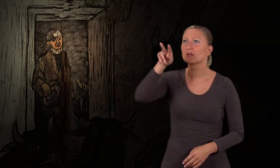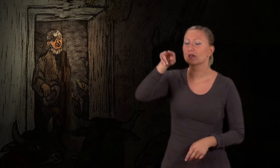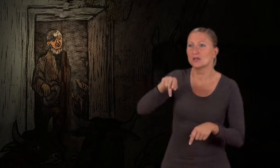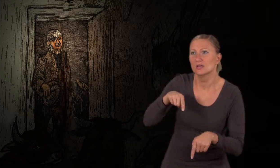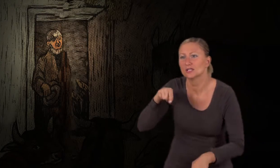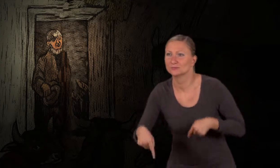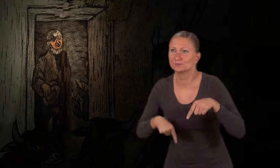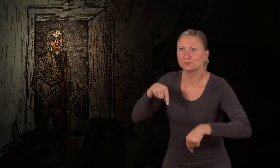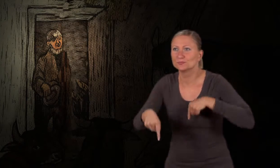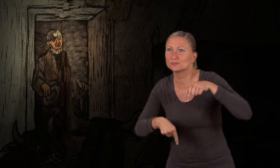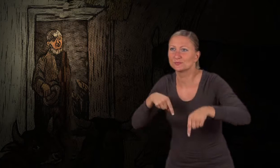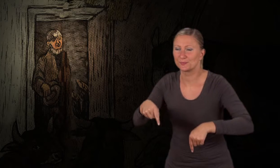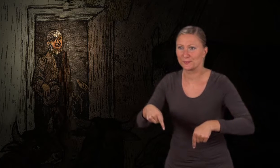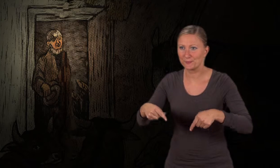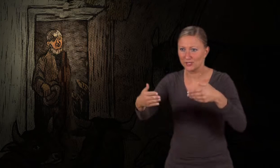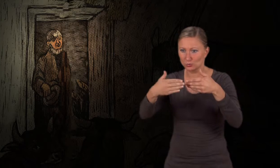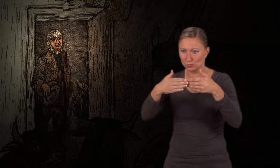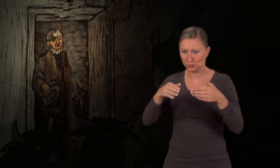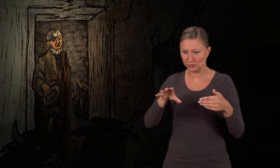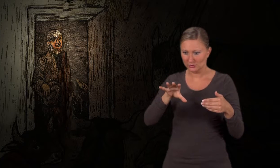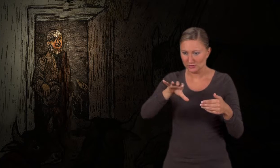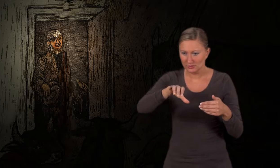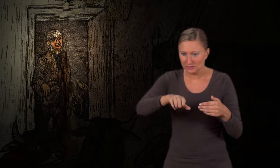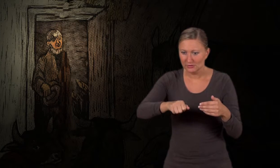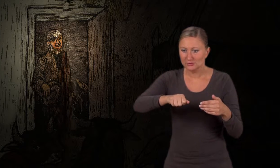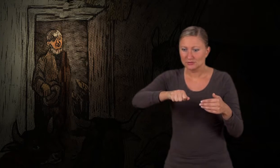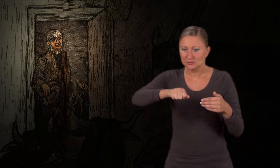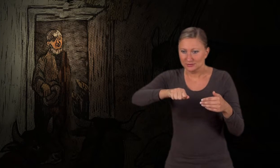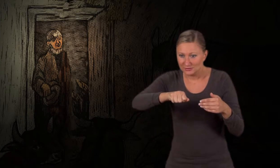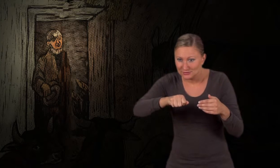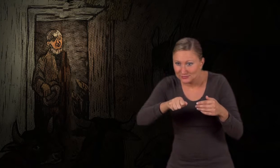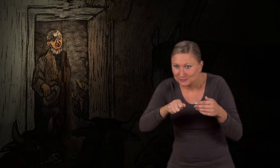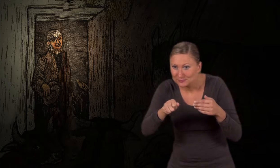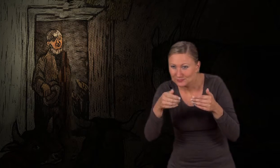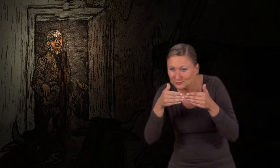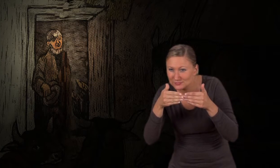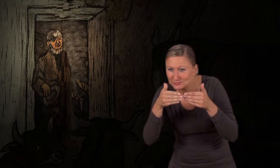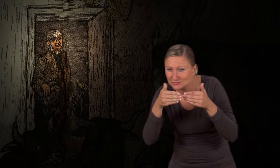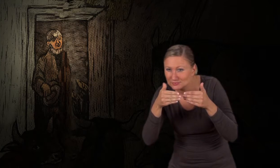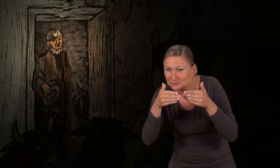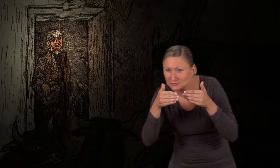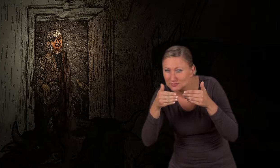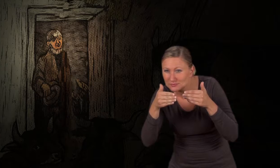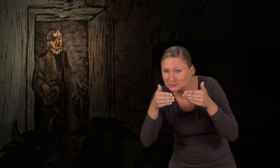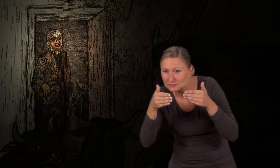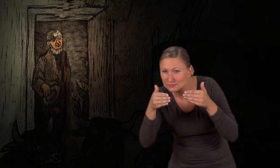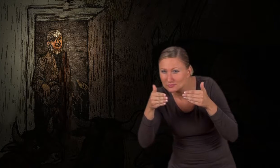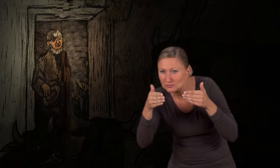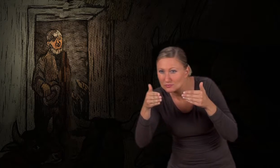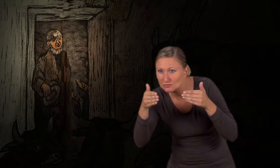Der Mann ging darauf zu und als er die Tür öffnete, fand er alle, die